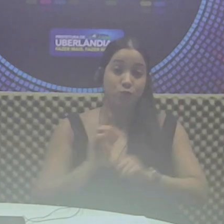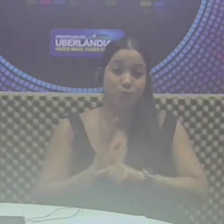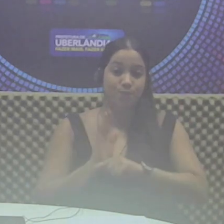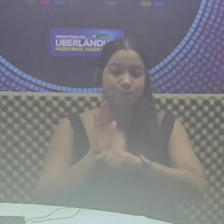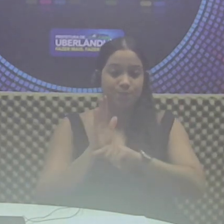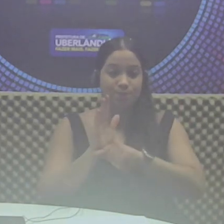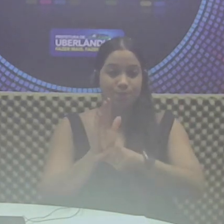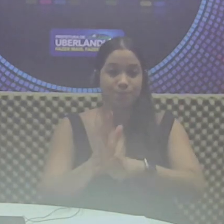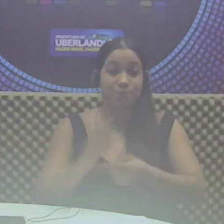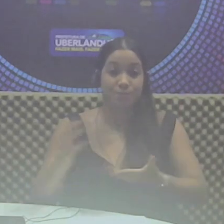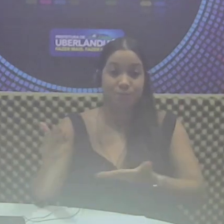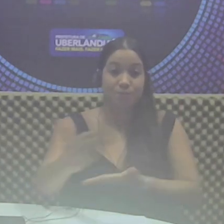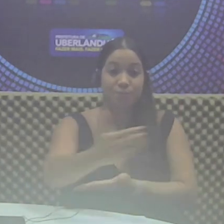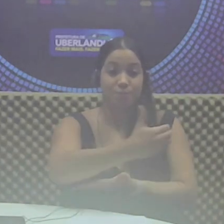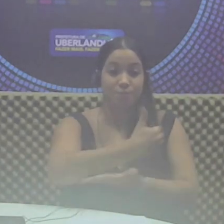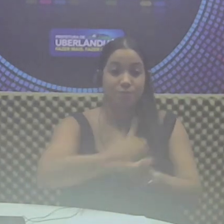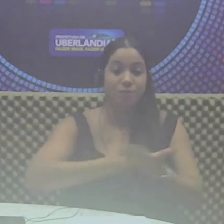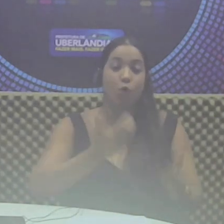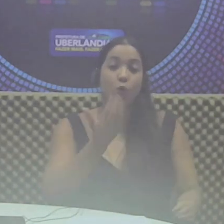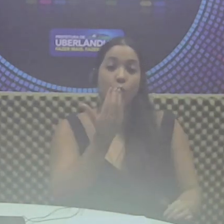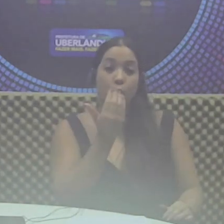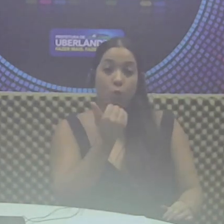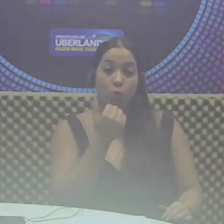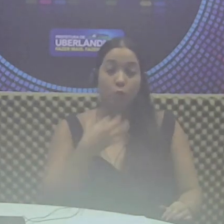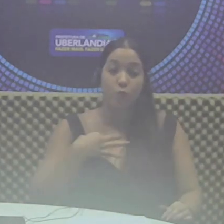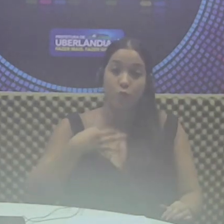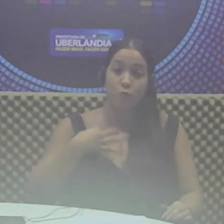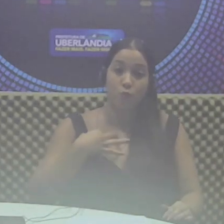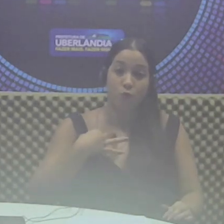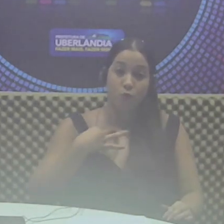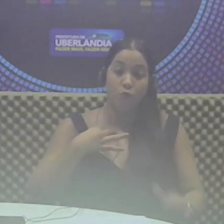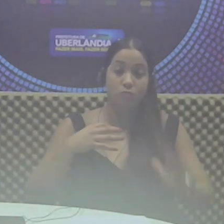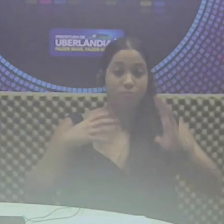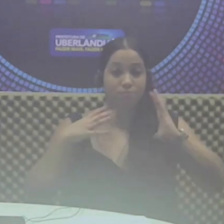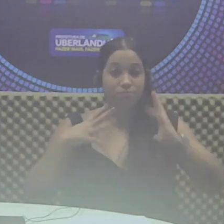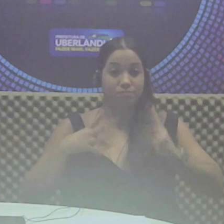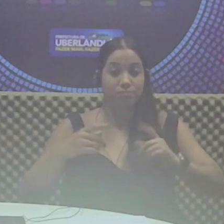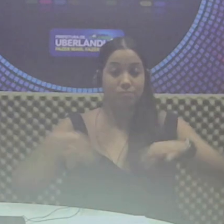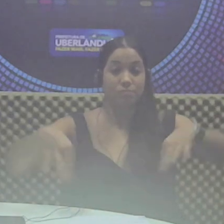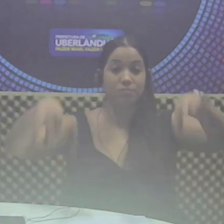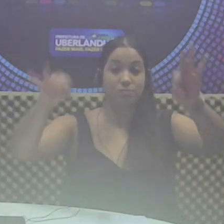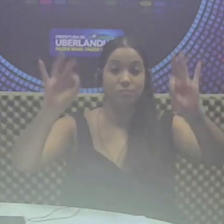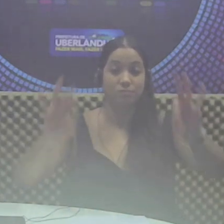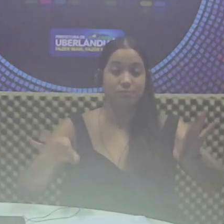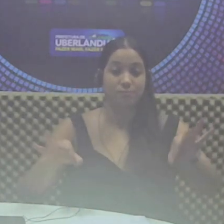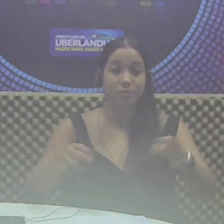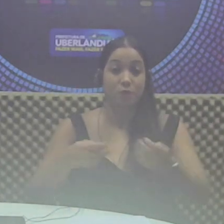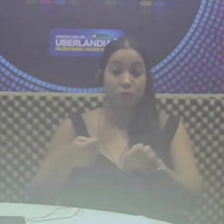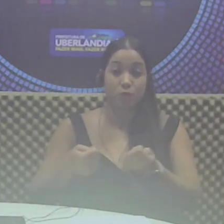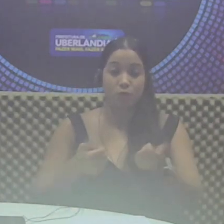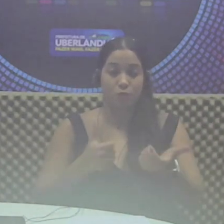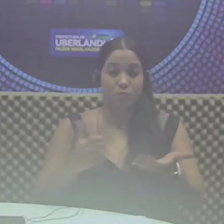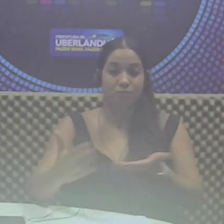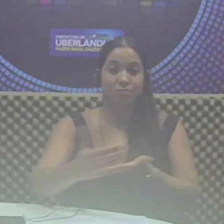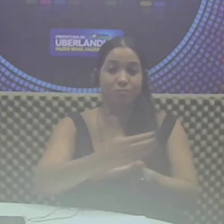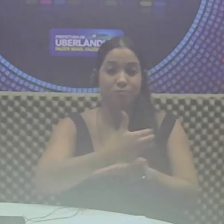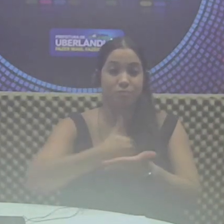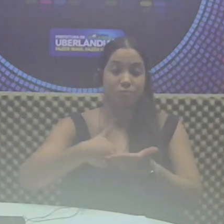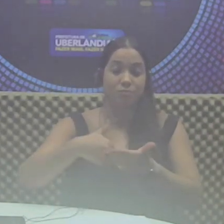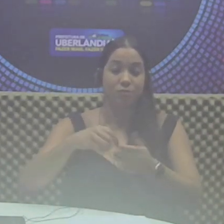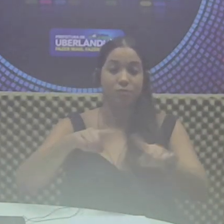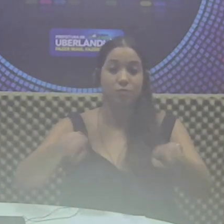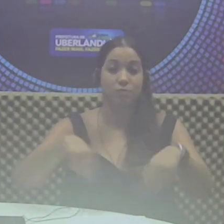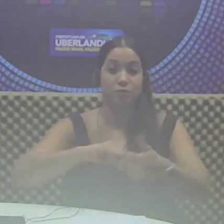Estamos arrecadando alimentos não perecíveis, roupas, itens de higiene e cobertores. As doações serão recebidas na Quadra